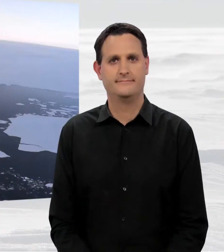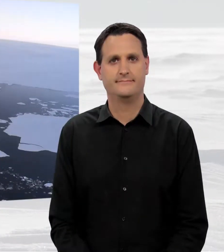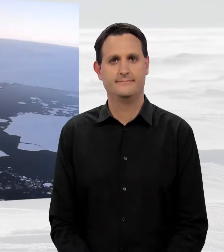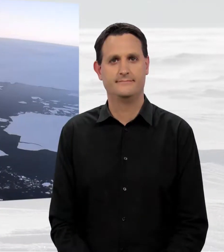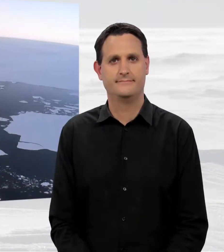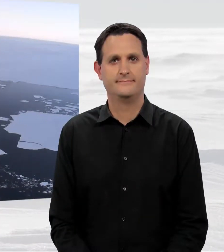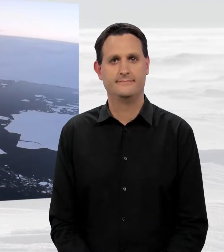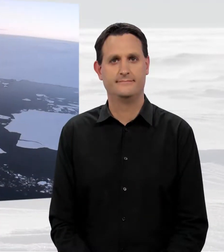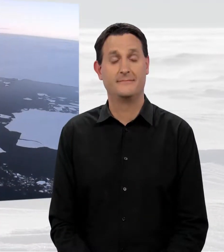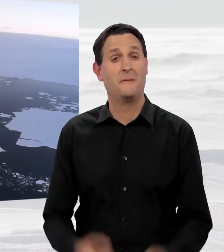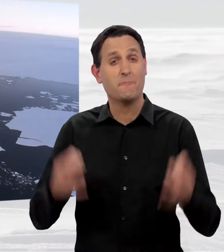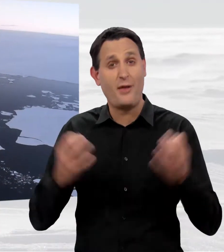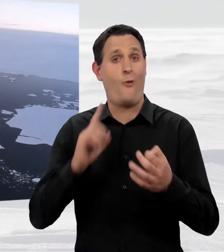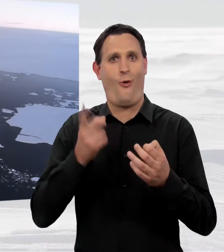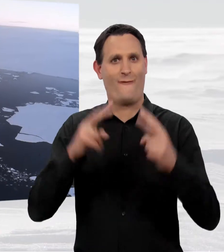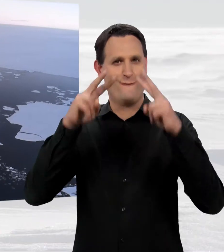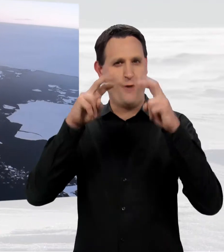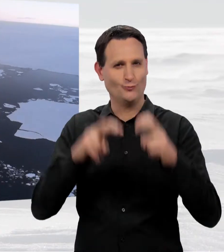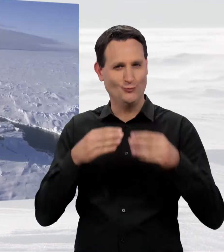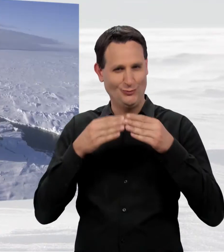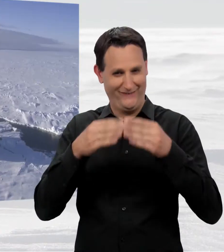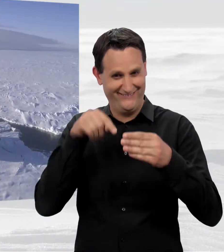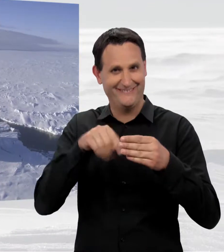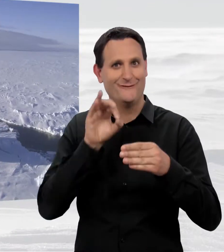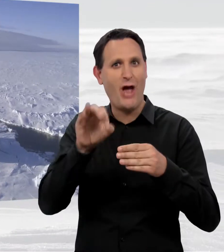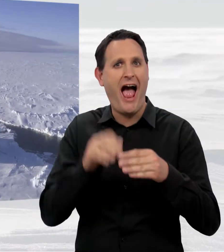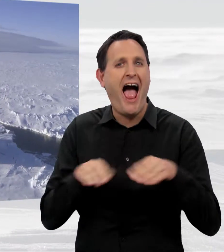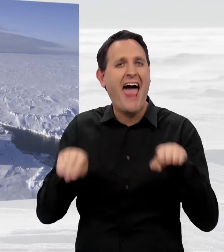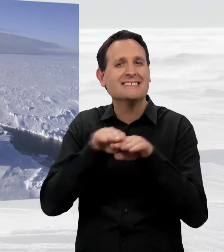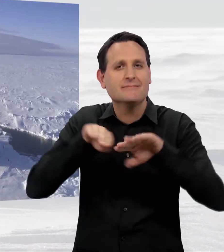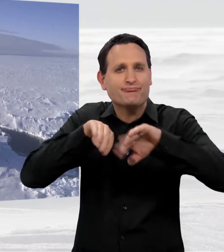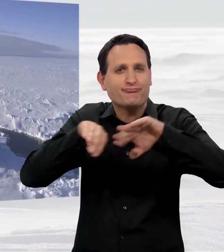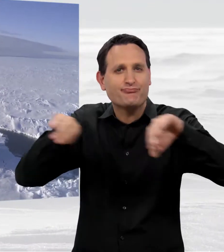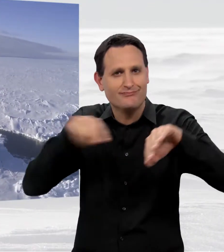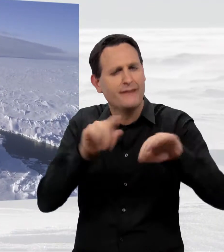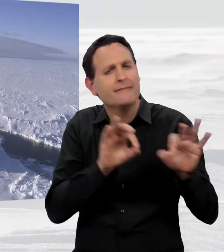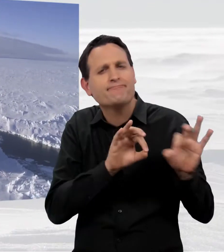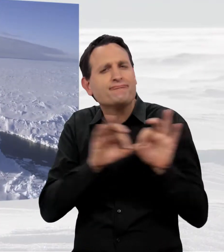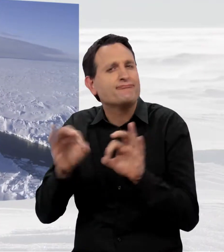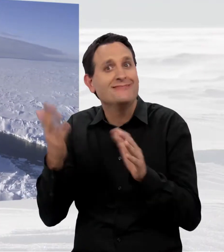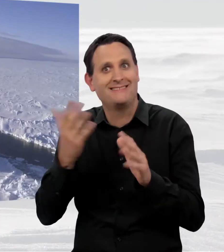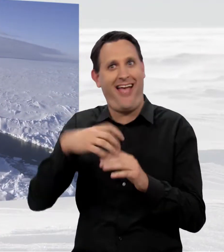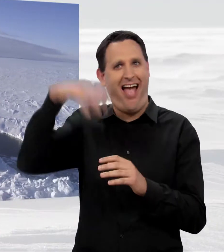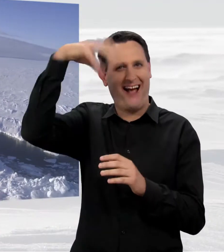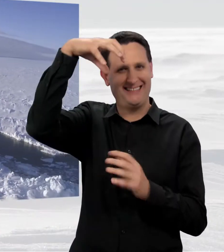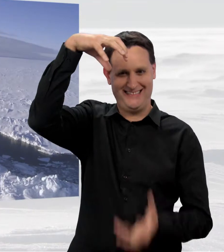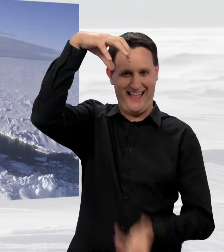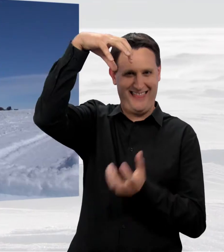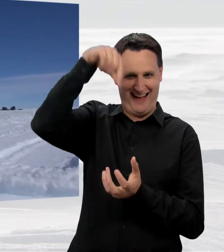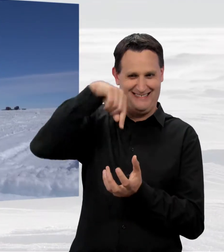Man braucht einen Forschungseisbrecher, der regelmäßig zwischen Arktis und Antarktis pendelt, der Jahr für Jahr